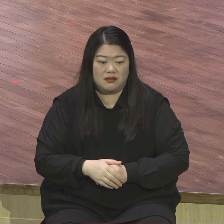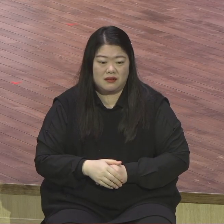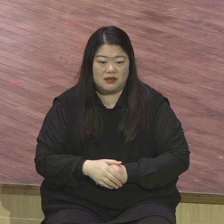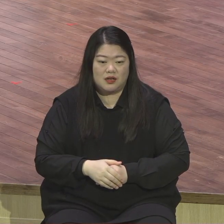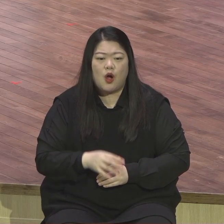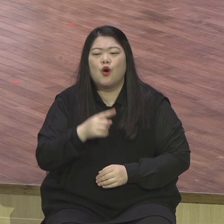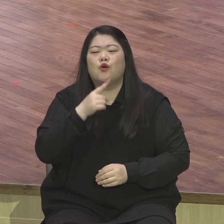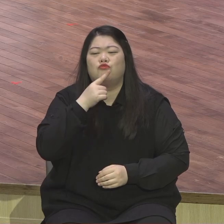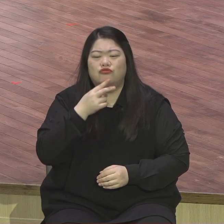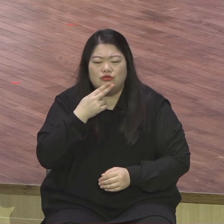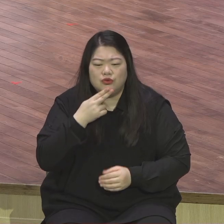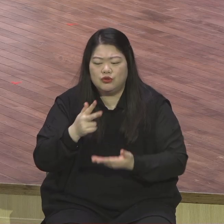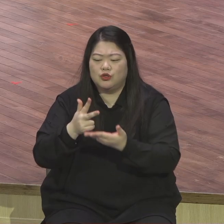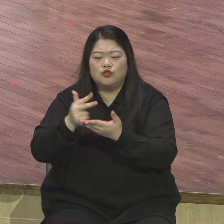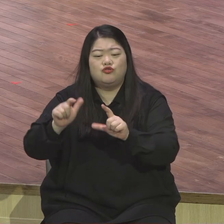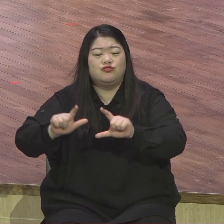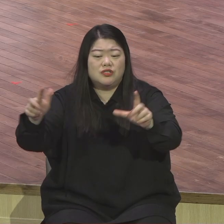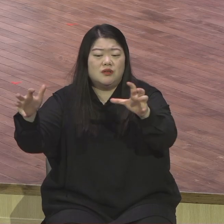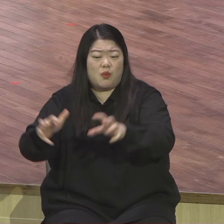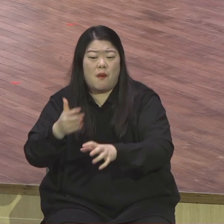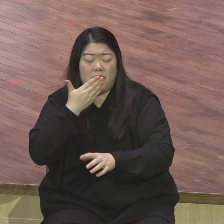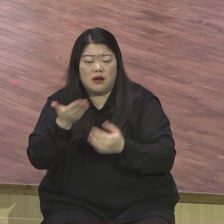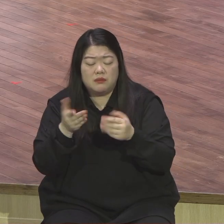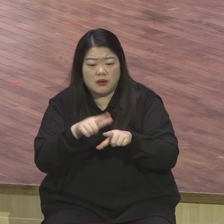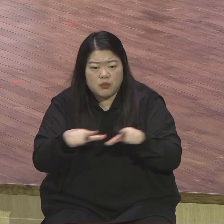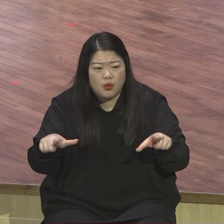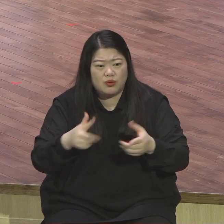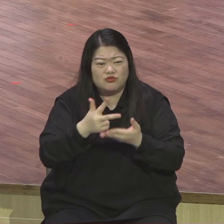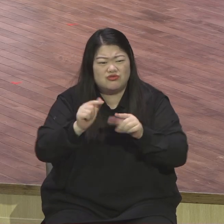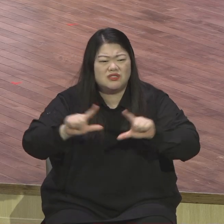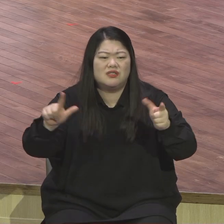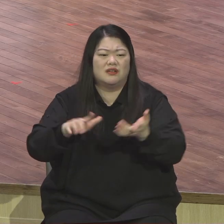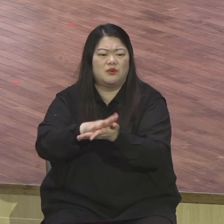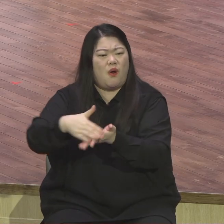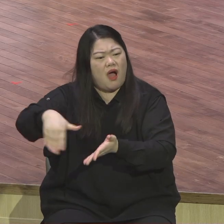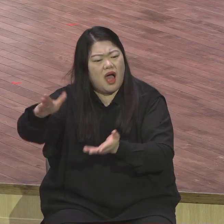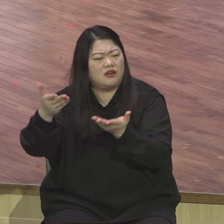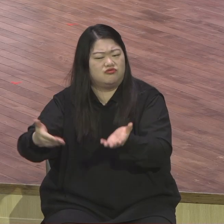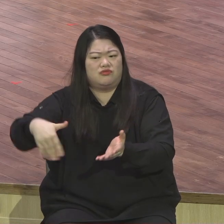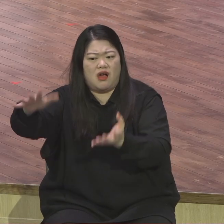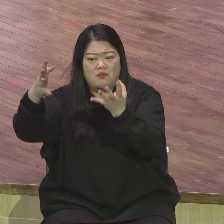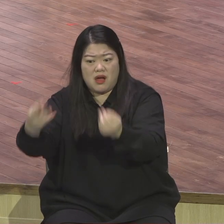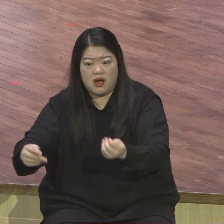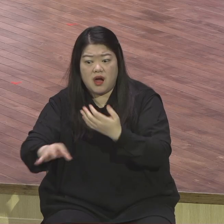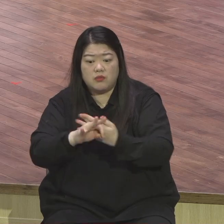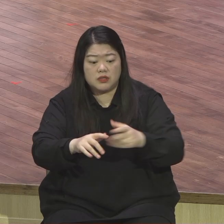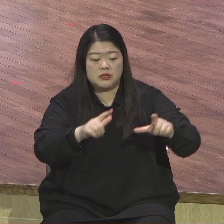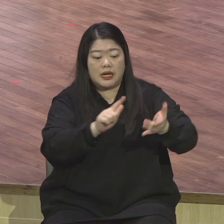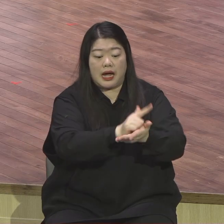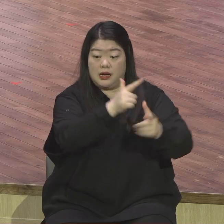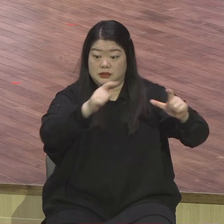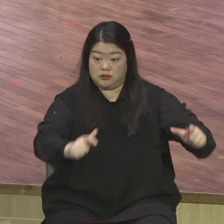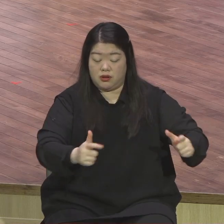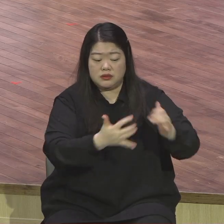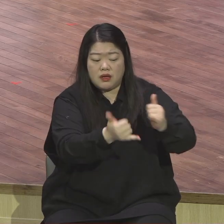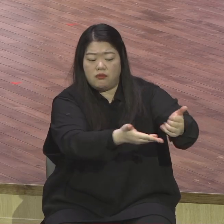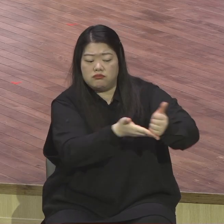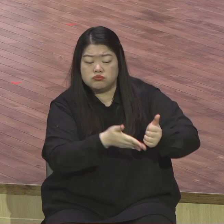많이 쓰고 있지만은 평일날이야 말이야 이걸 전부 다 공연장을 만드는 지역 강석으로 그냥 오고 싶어 청소년